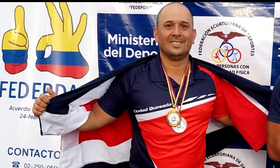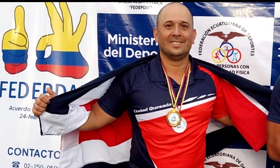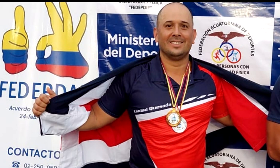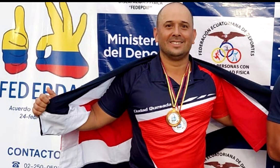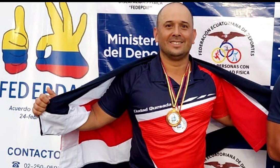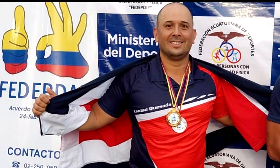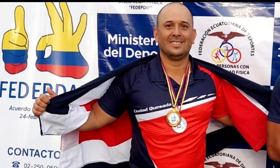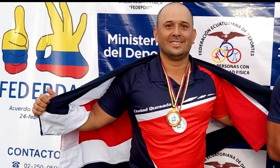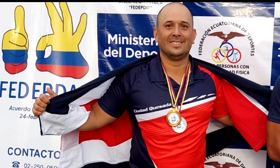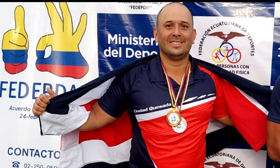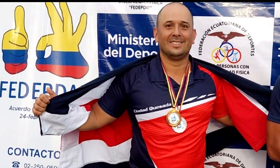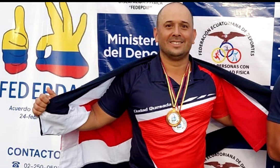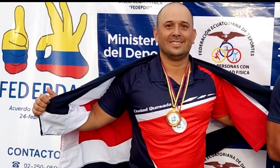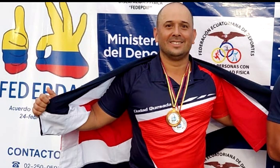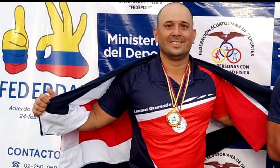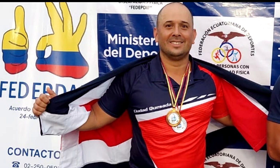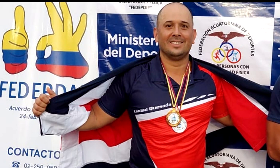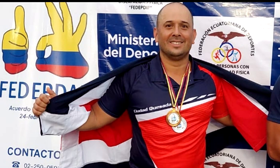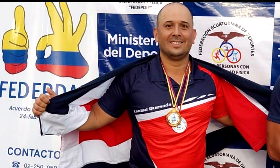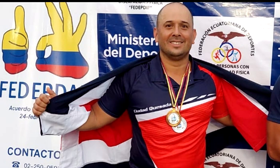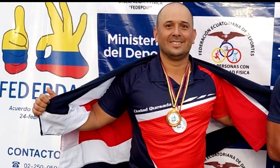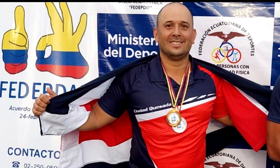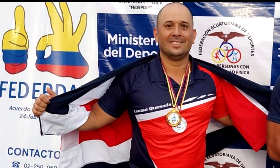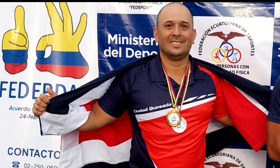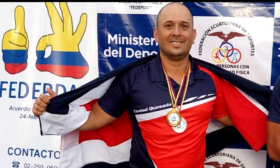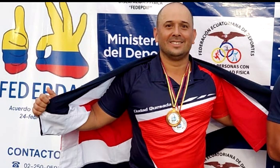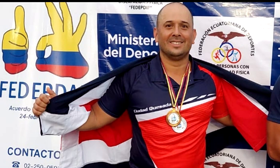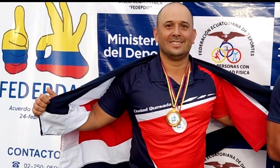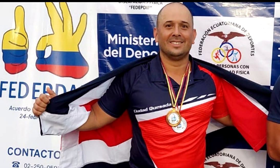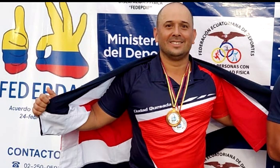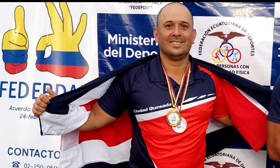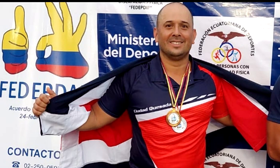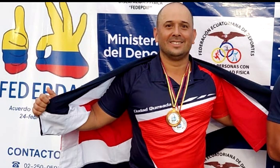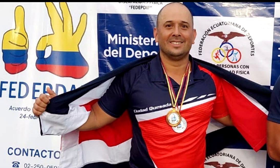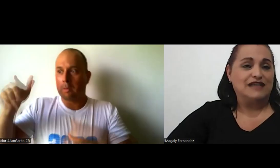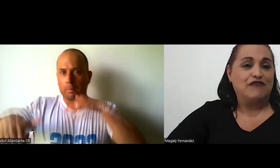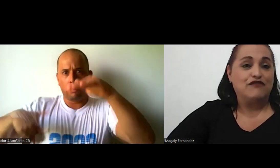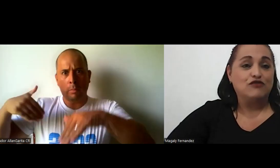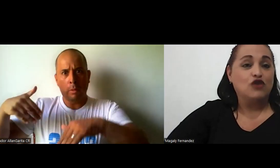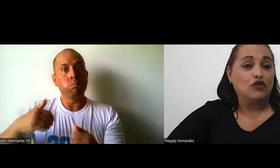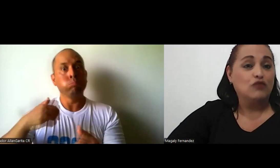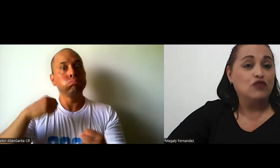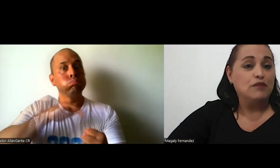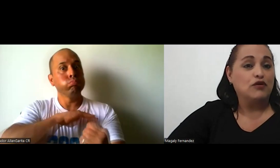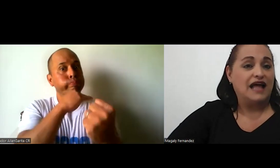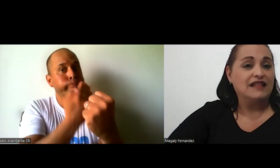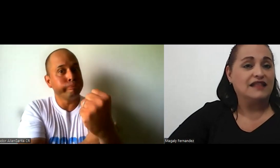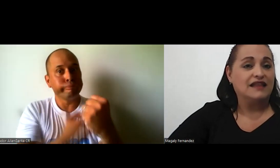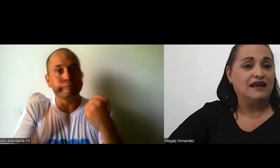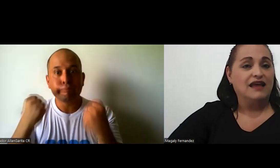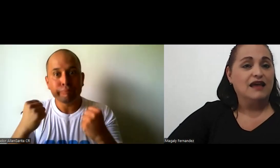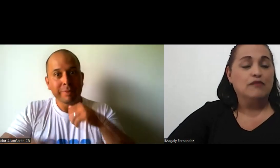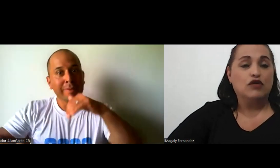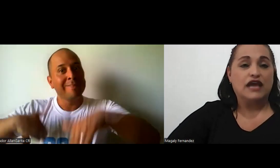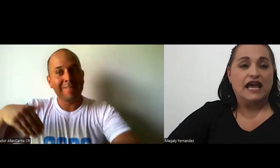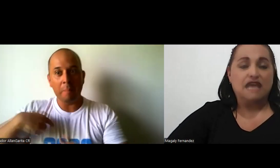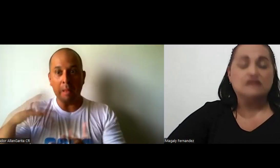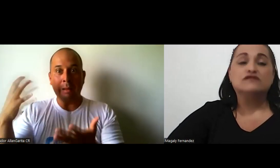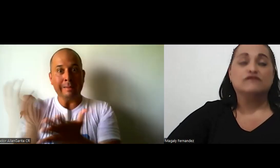discapacidad. Yo logré cuatro medallas, o sea, fue un logro muy importante porque fue